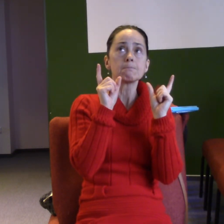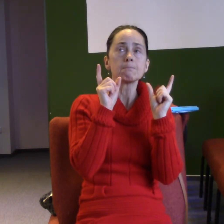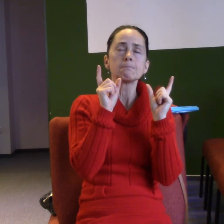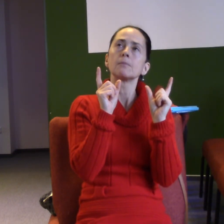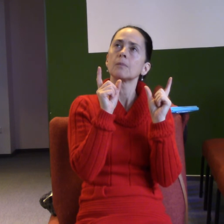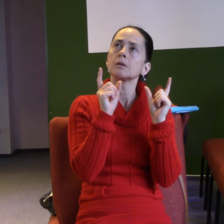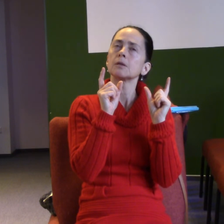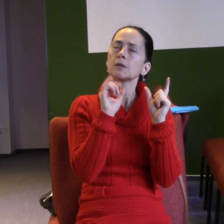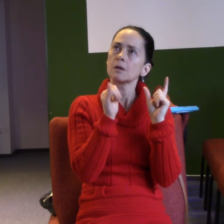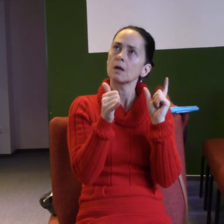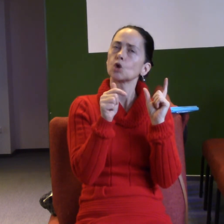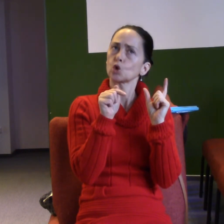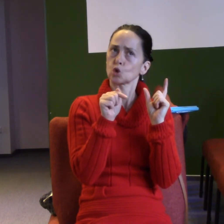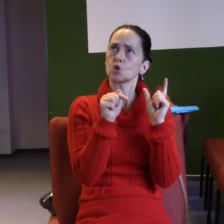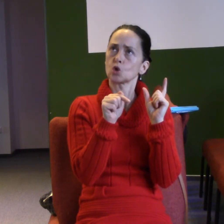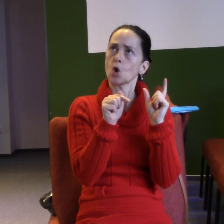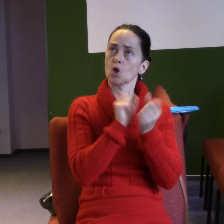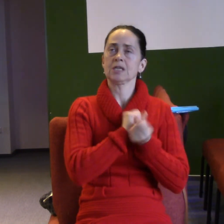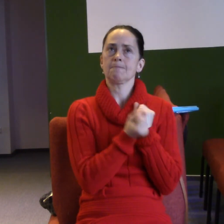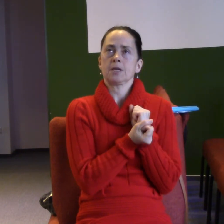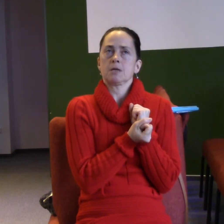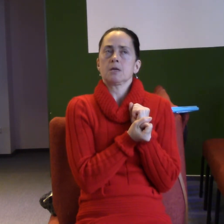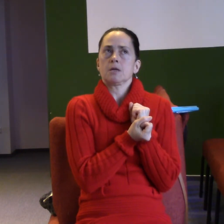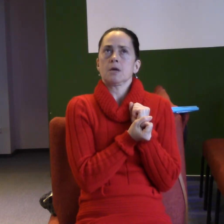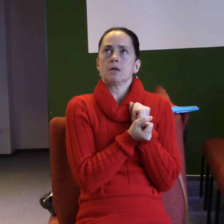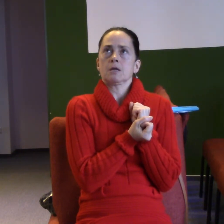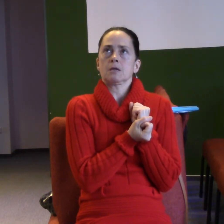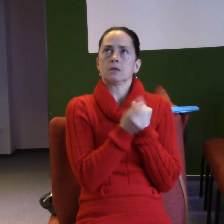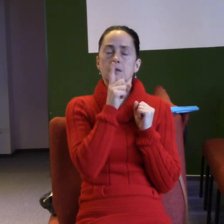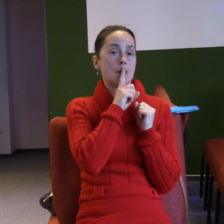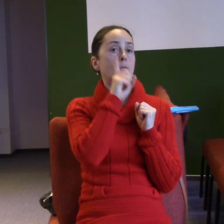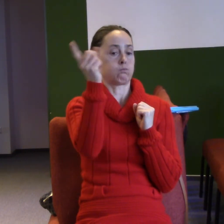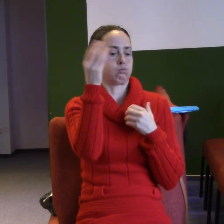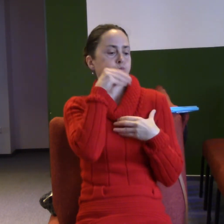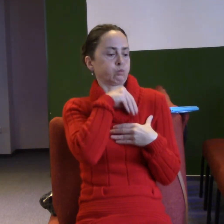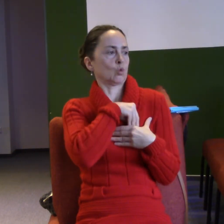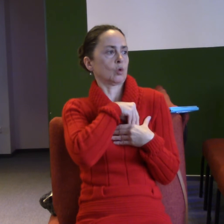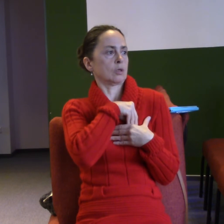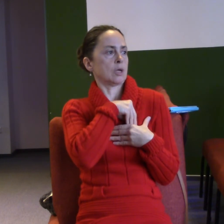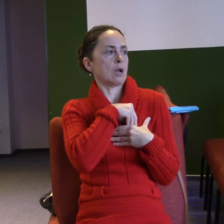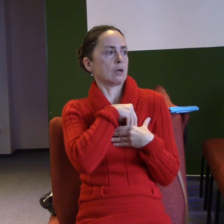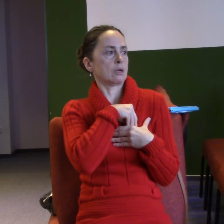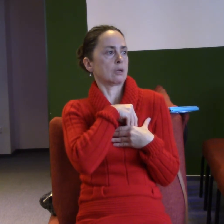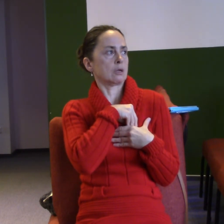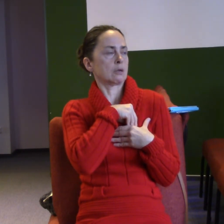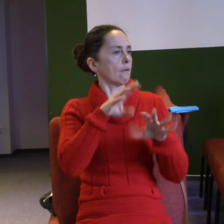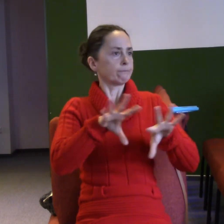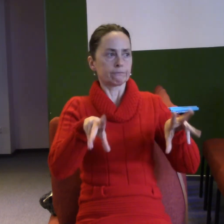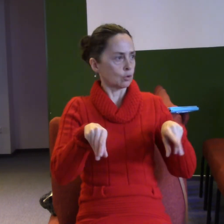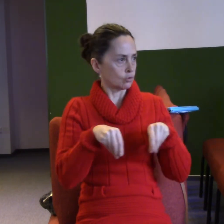je ono, to je ta změna, kterou Bůh přináší do našeho života. Tím neříkám, že to umím, jo. Ale tam, kde